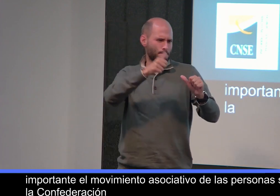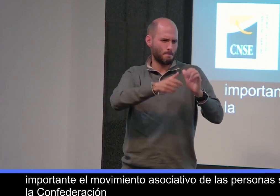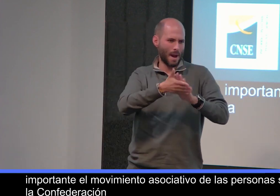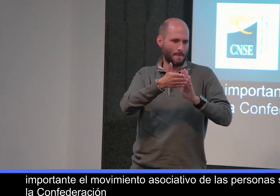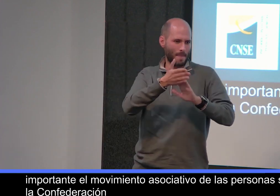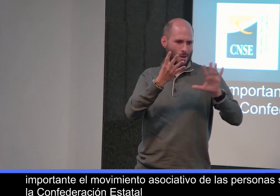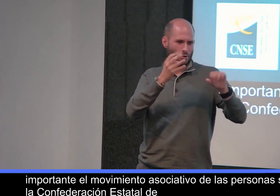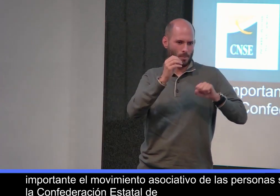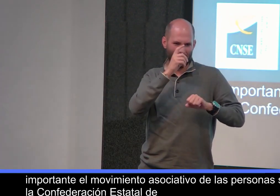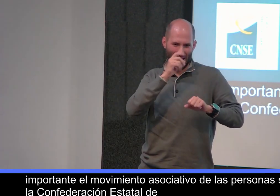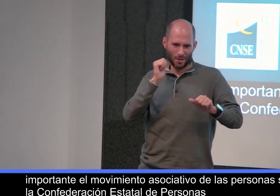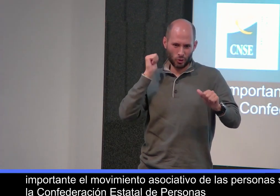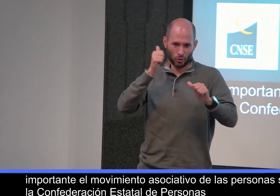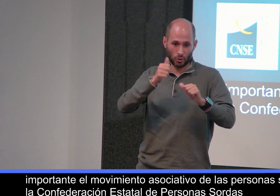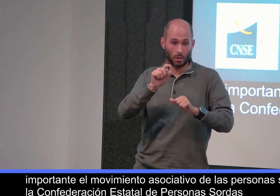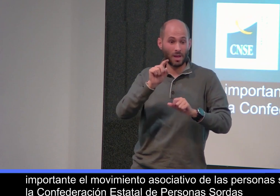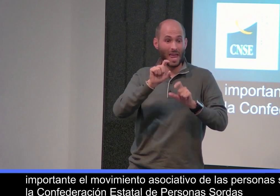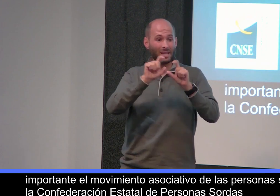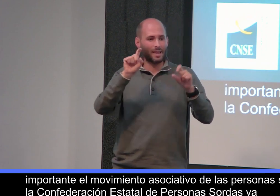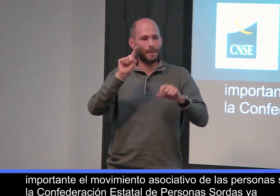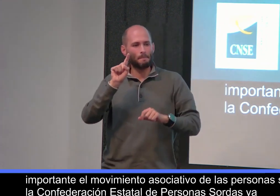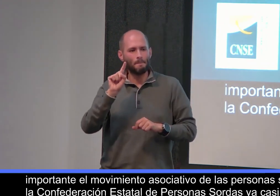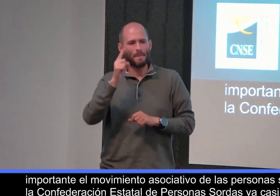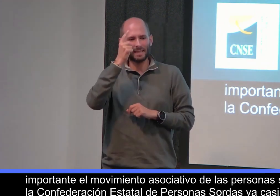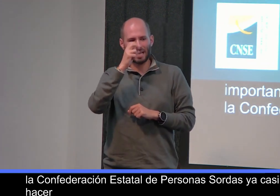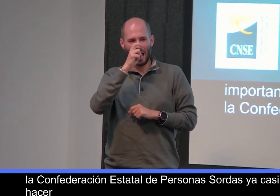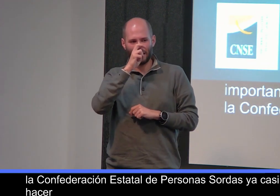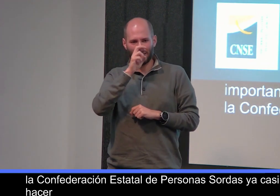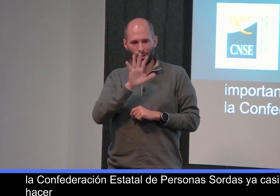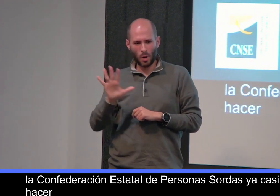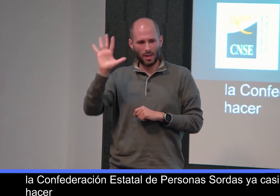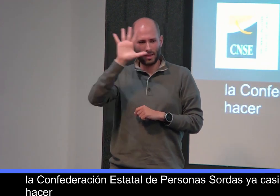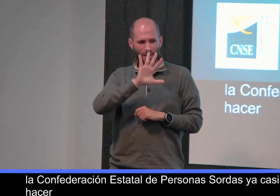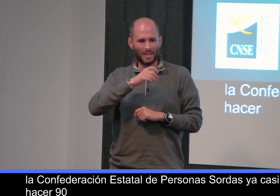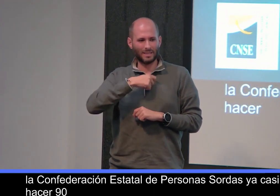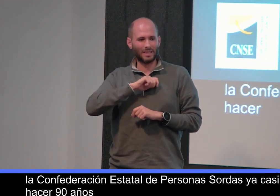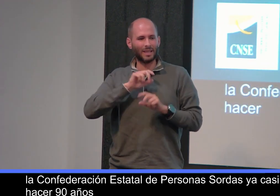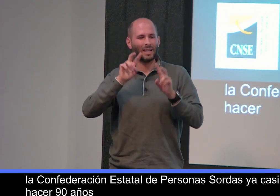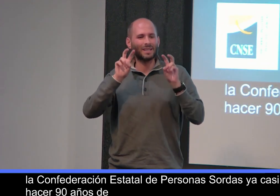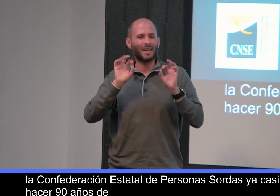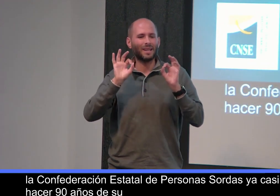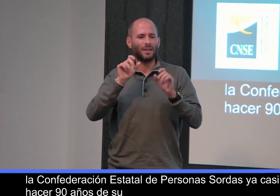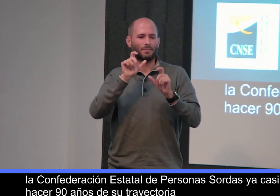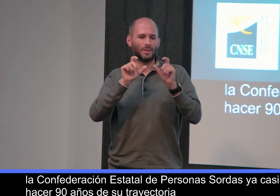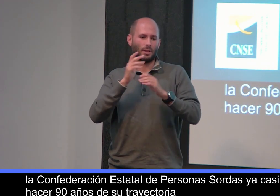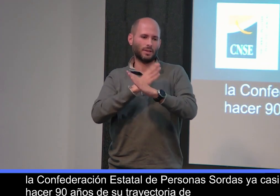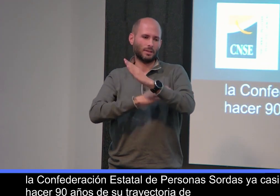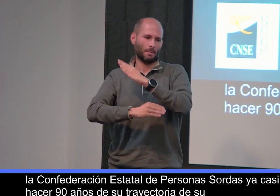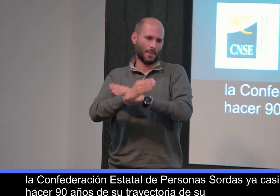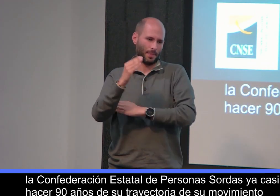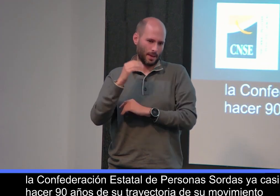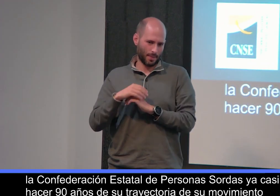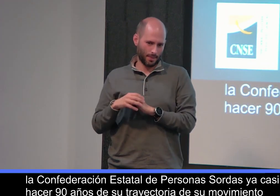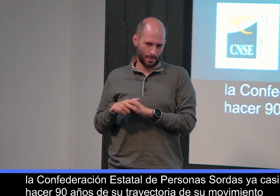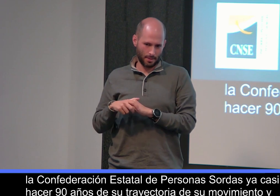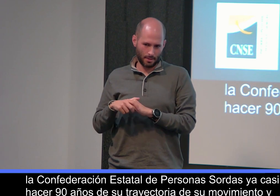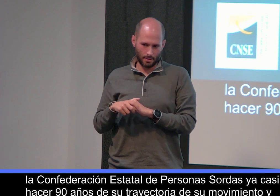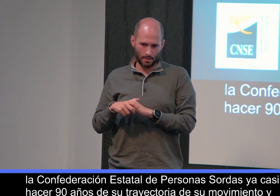Personas Sordas ya casi van a hacer 90 años de su trayectoria, de su movimiento. Y es atiende a las